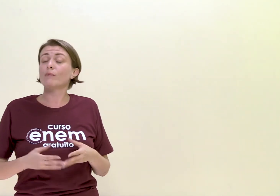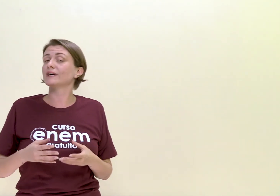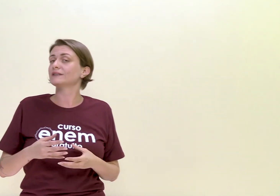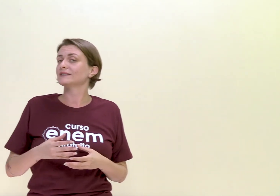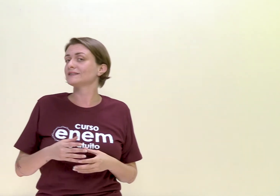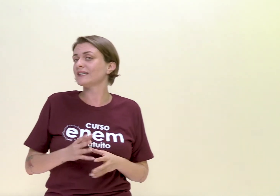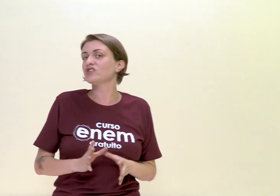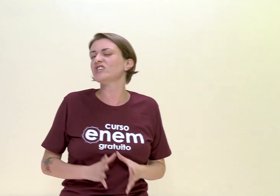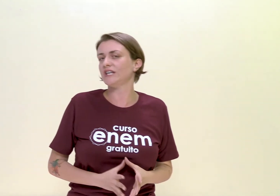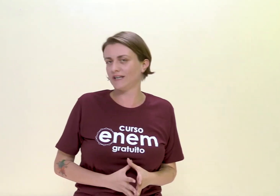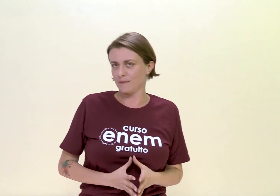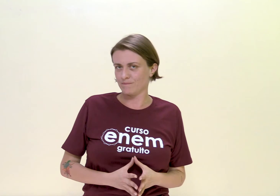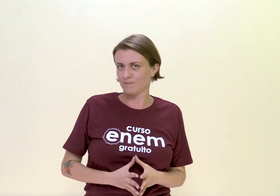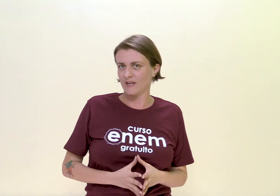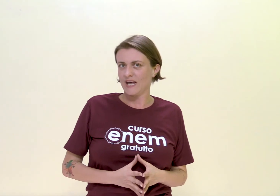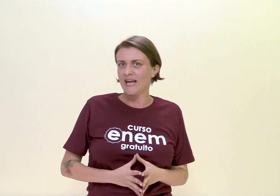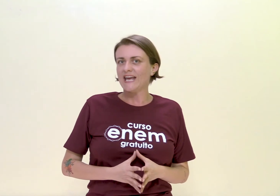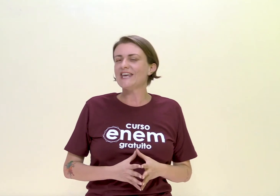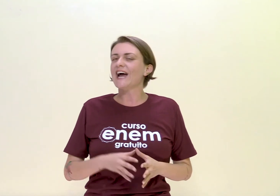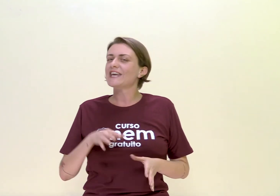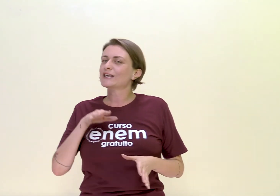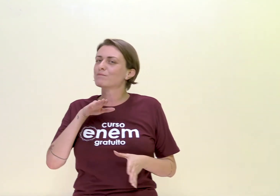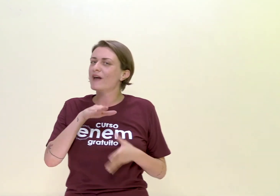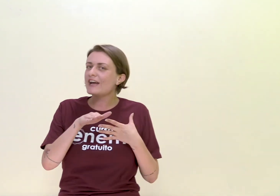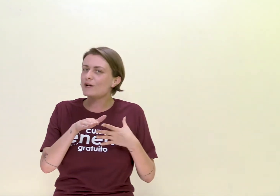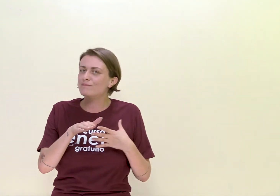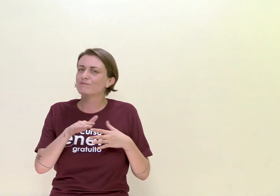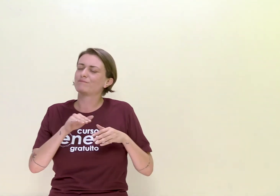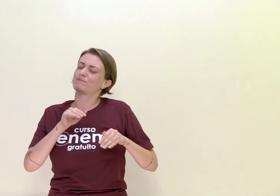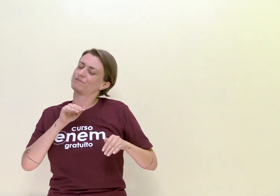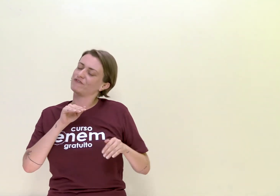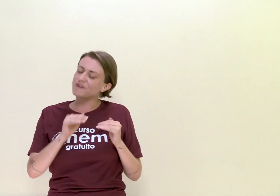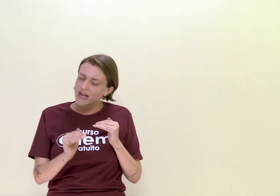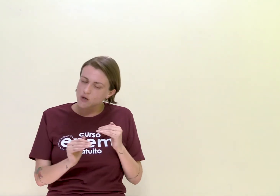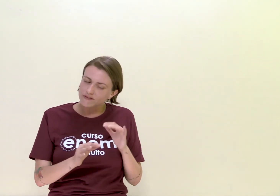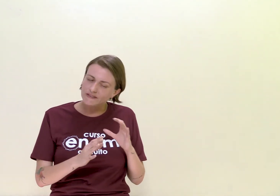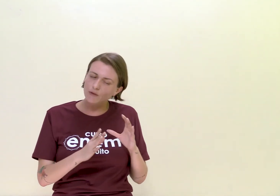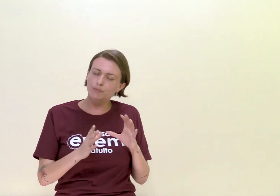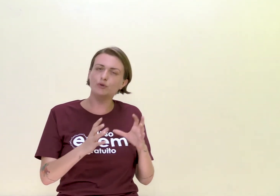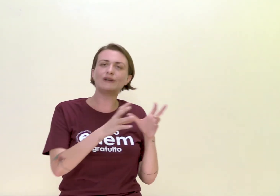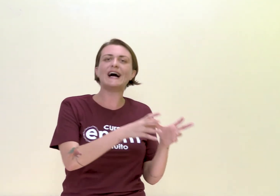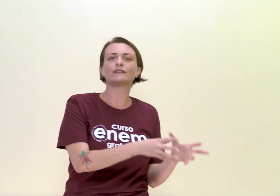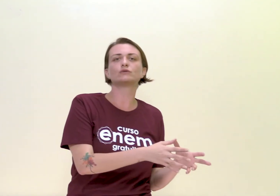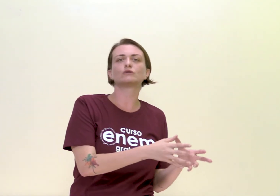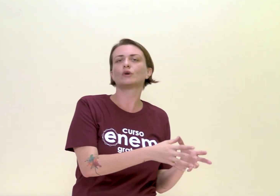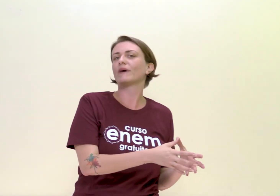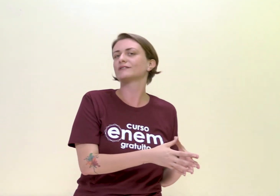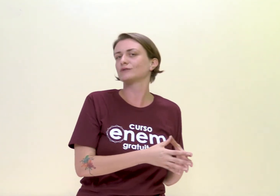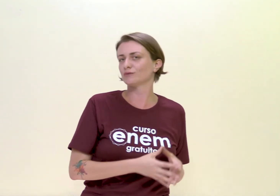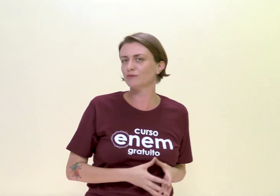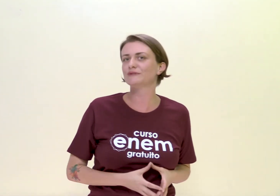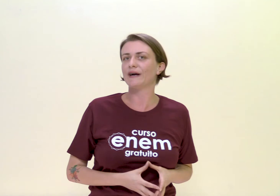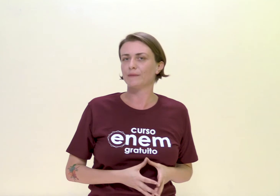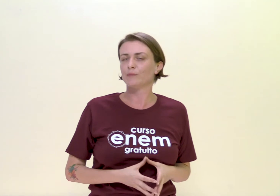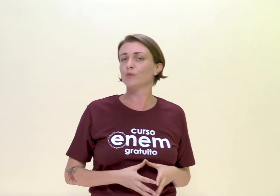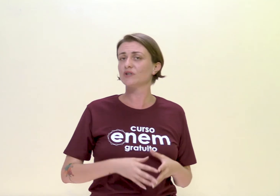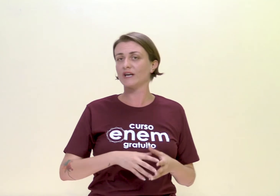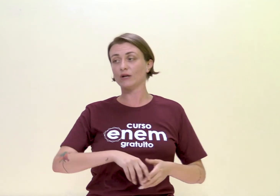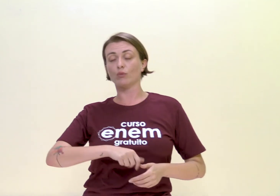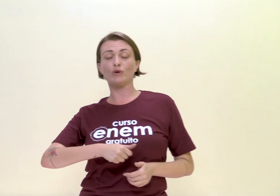obra satírica. E aí é que pega, feio assim, para o lado do Tomás Antônio Gonzaga, porque ele, como